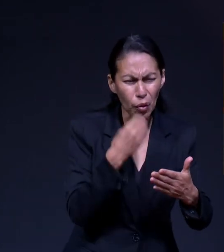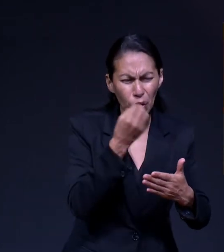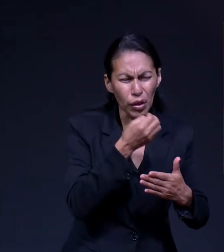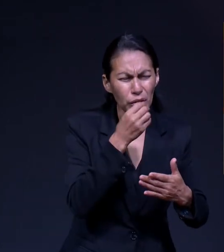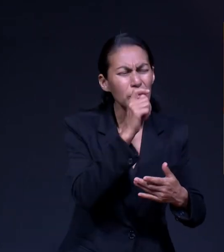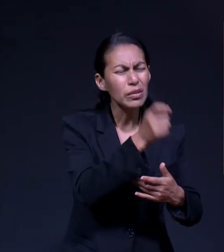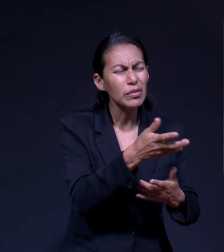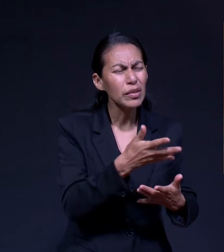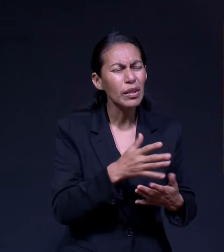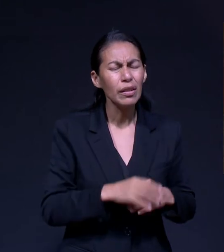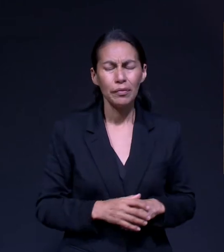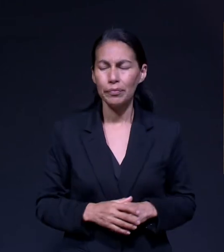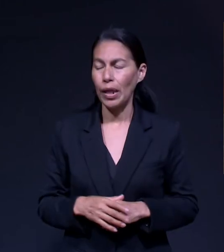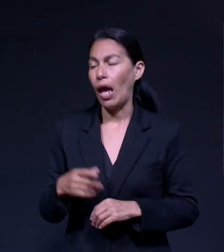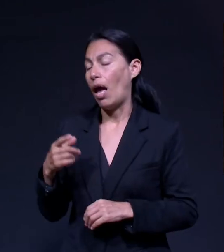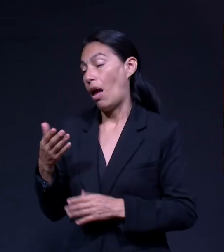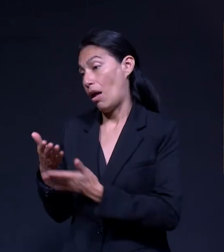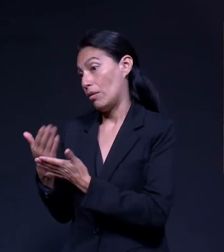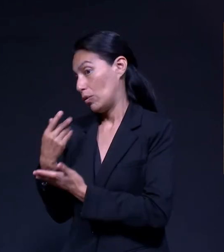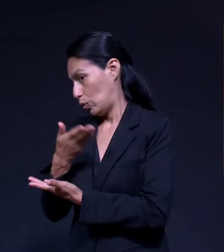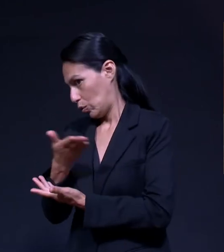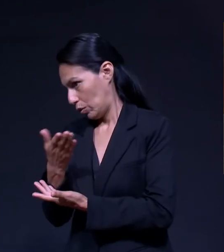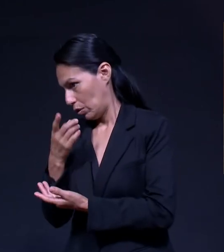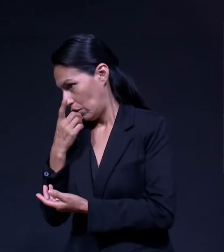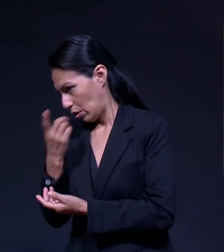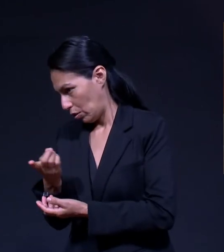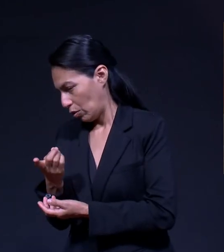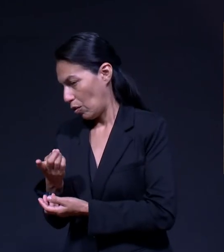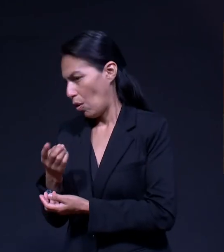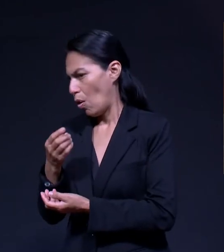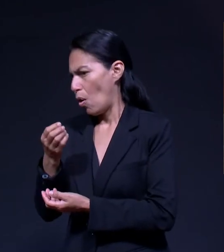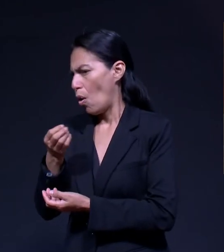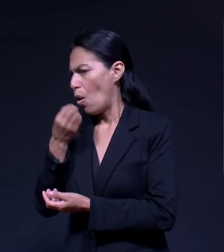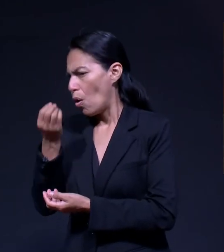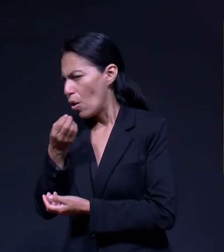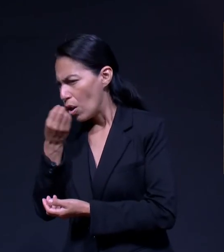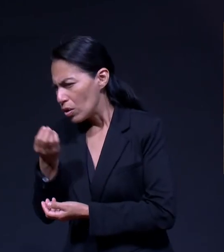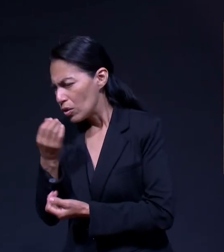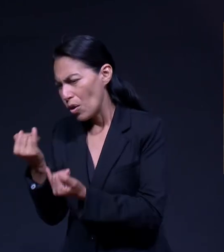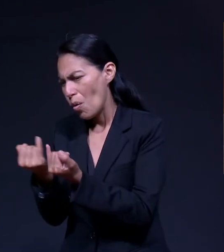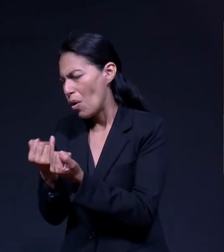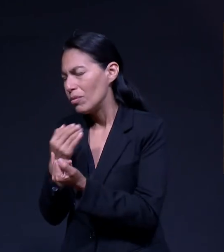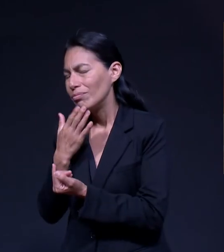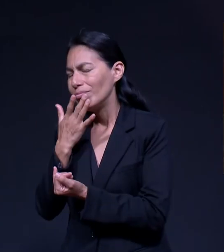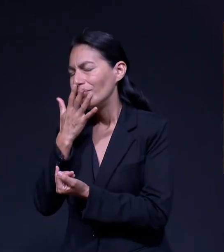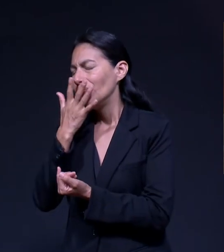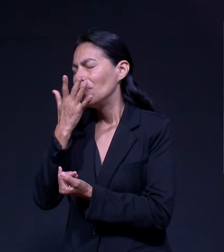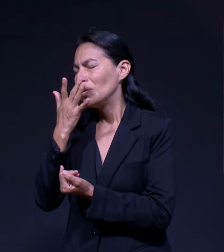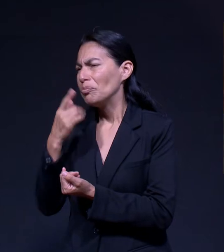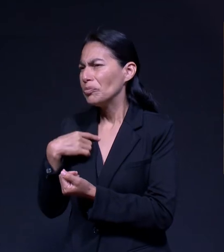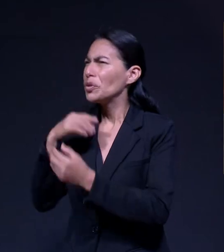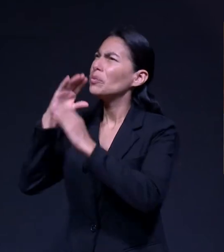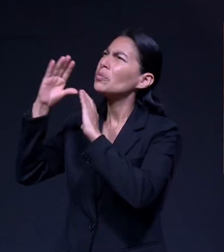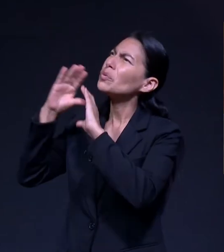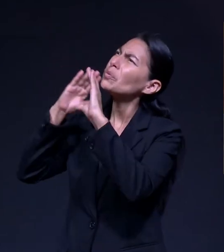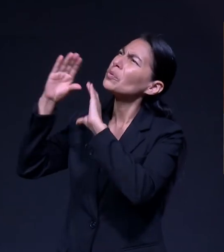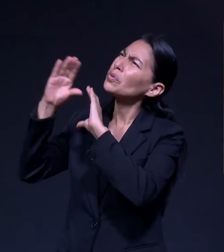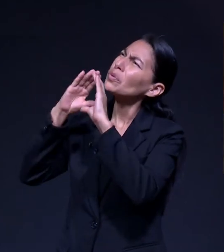un respiro Cada vez que me comunico con Dios de diferentes maneras Porque me gusta hacerlo de diferentes